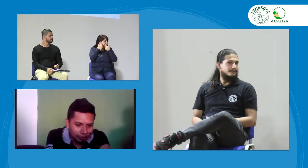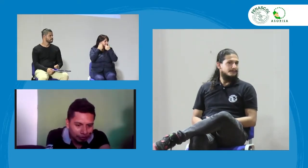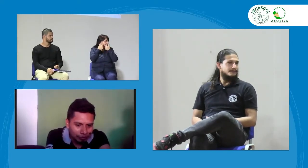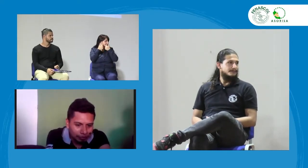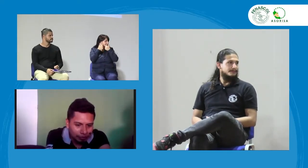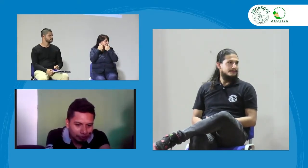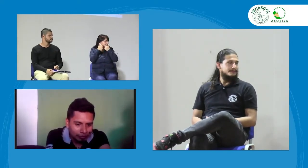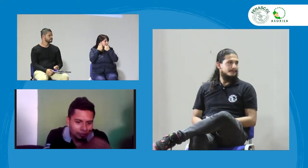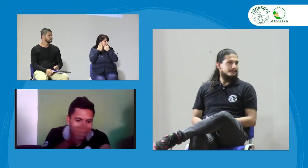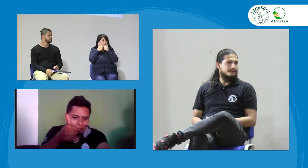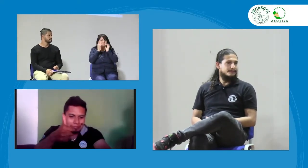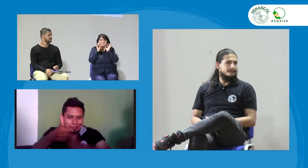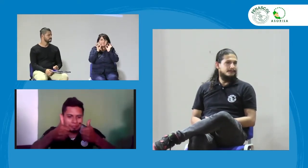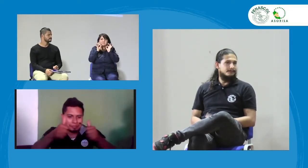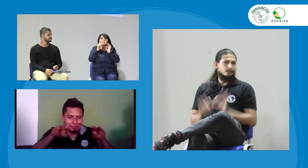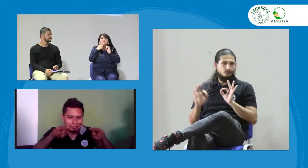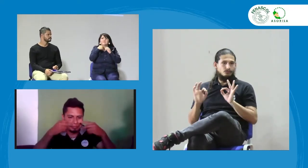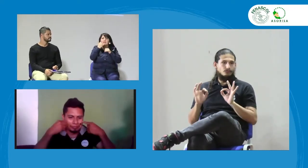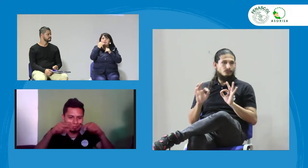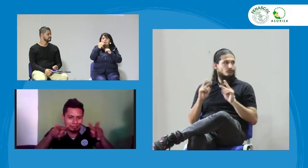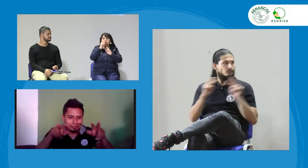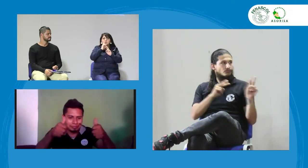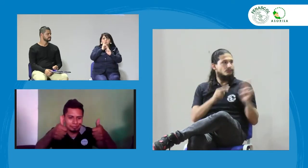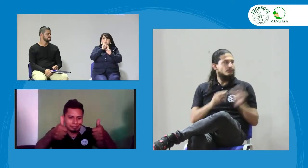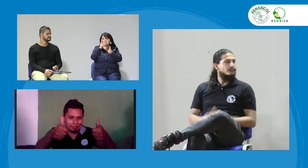¿Me ven bien? ¿Me ven bien desde Zoom? ¿Me ves bien?